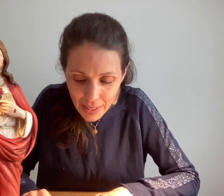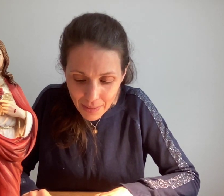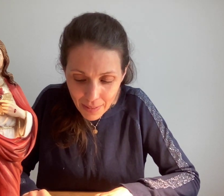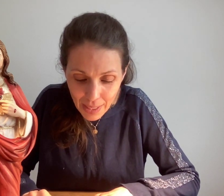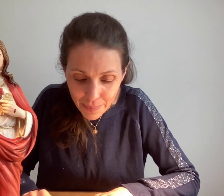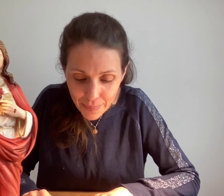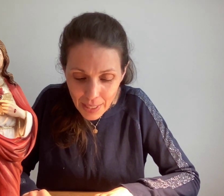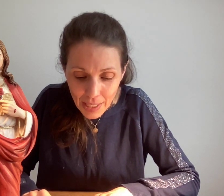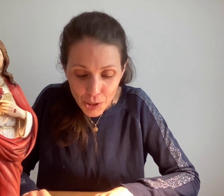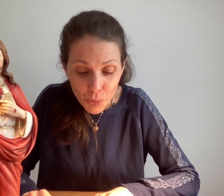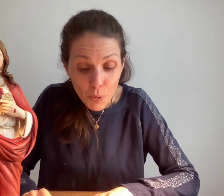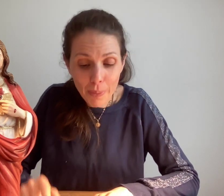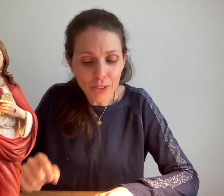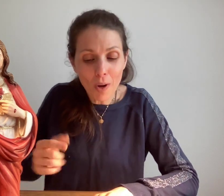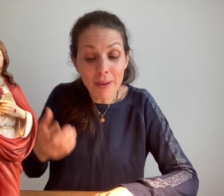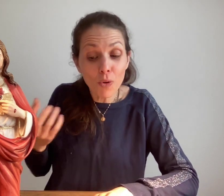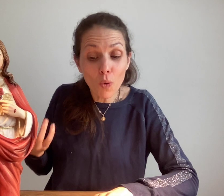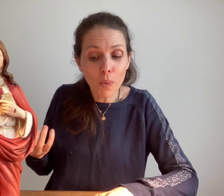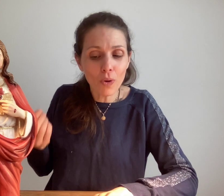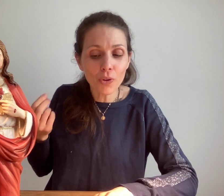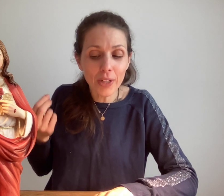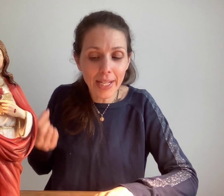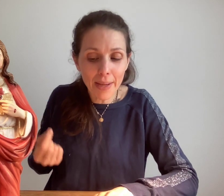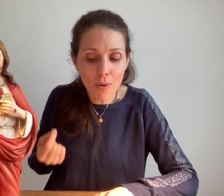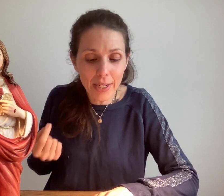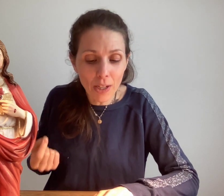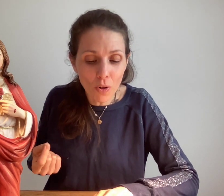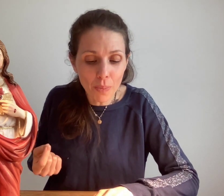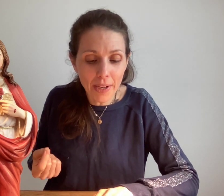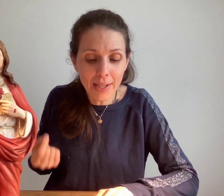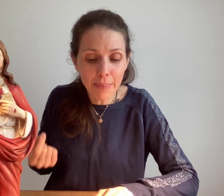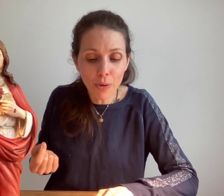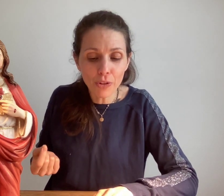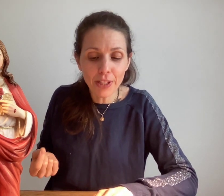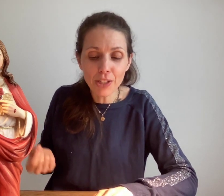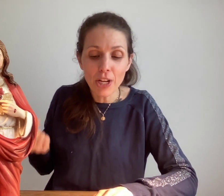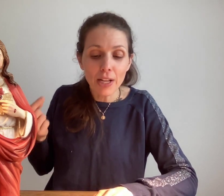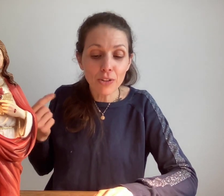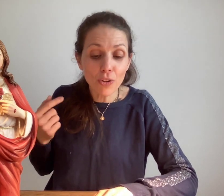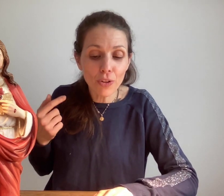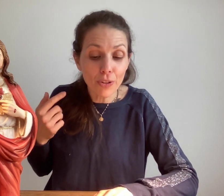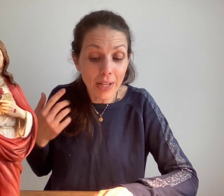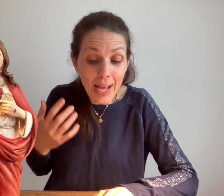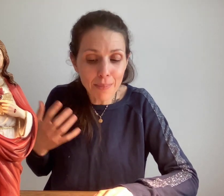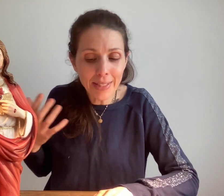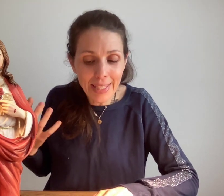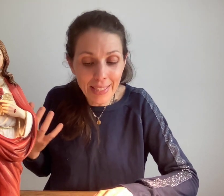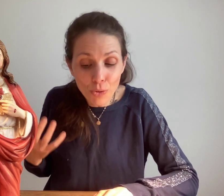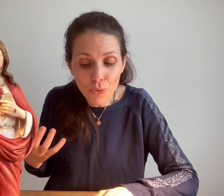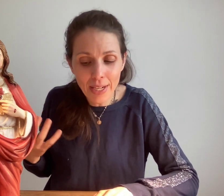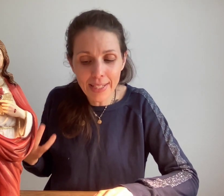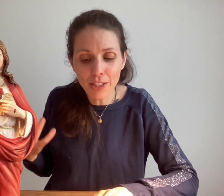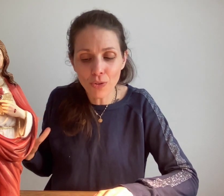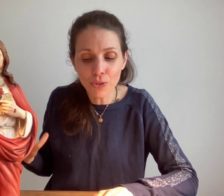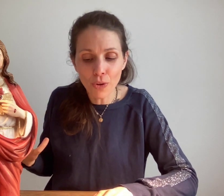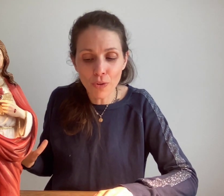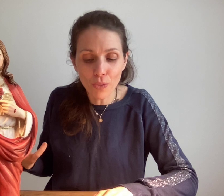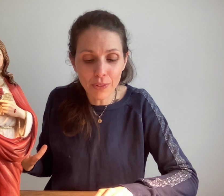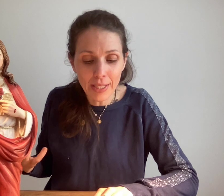voilà tu ne peux pas toi-même comprendre clairement les grands biens les prodiges de l'âme qui est nouvelée dans notre volonté